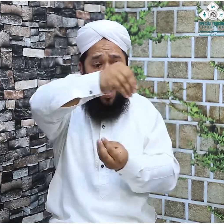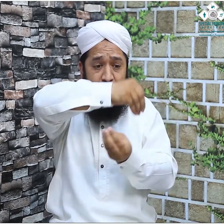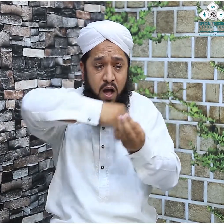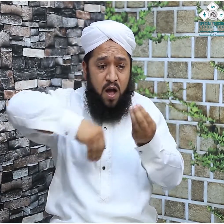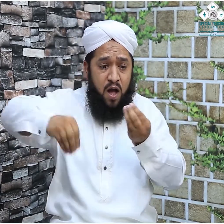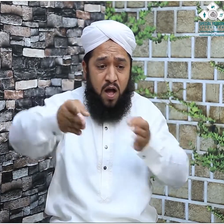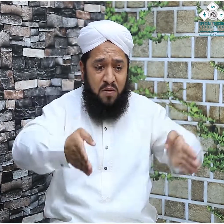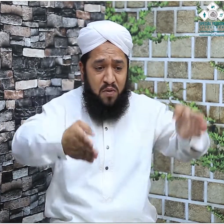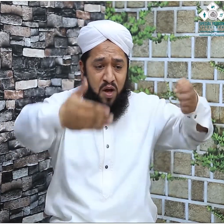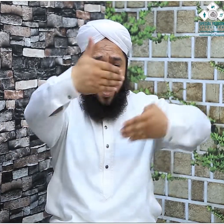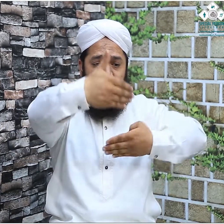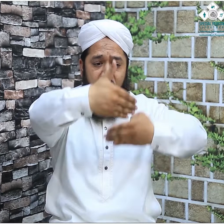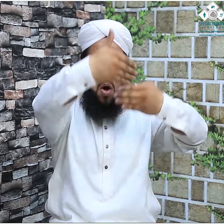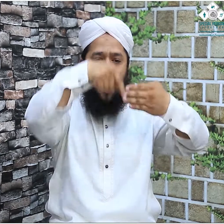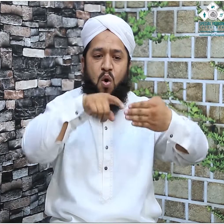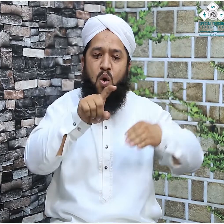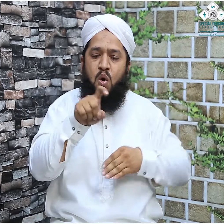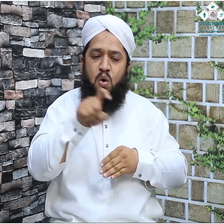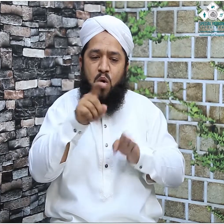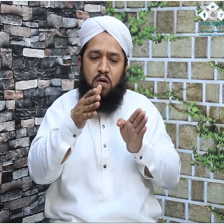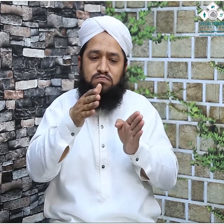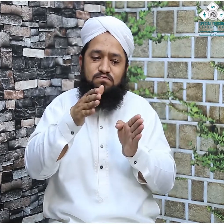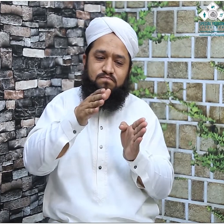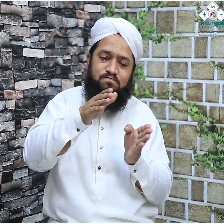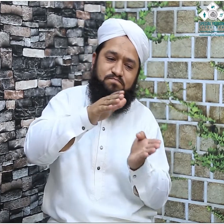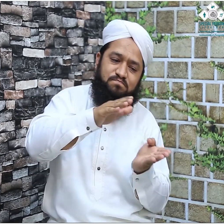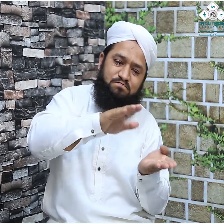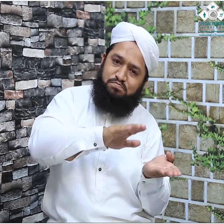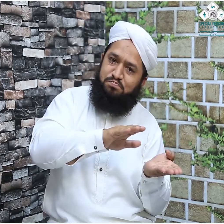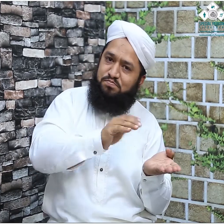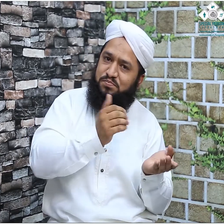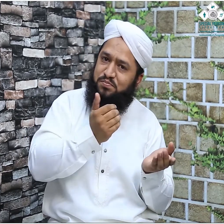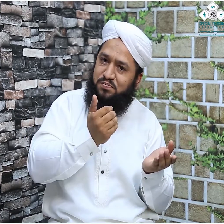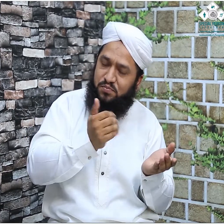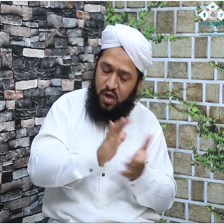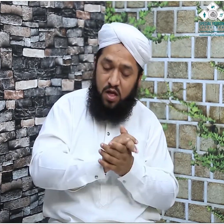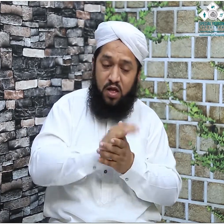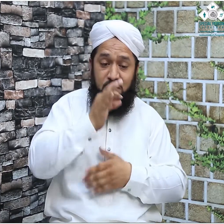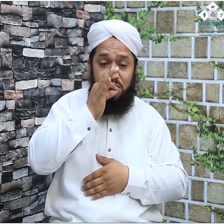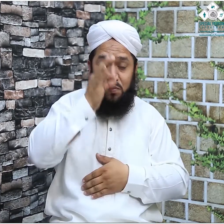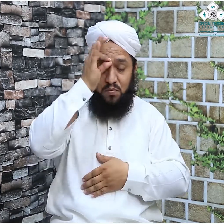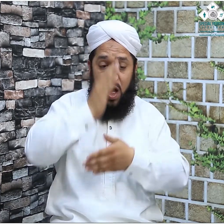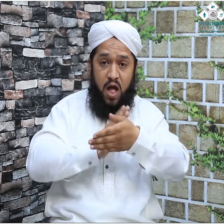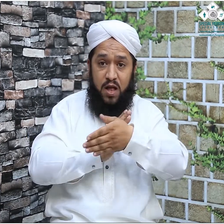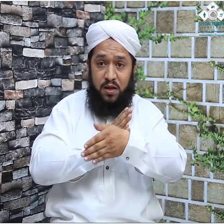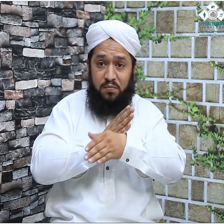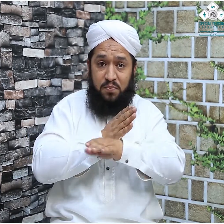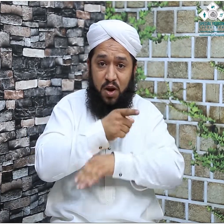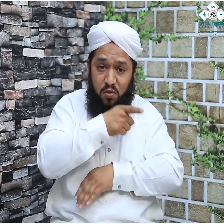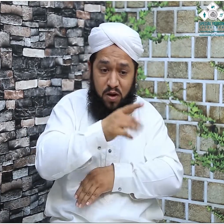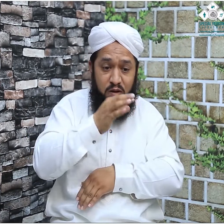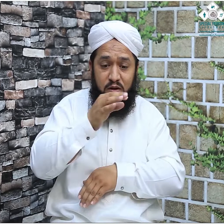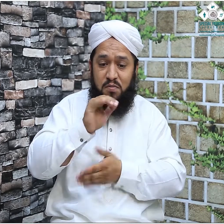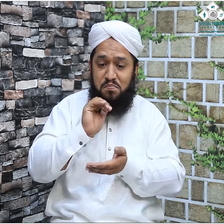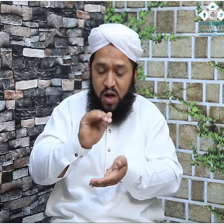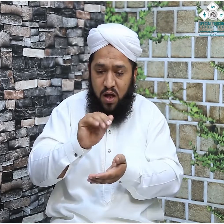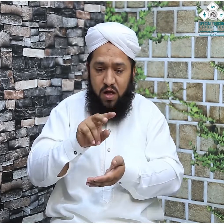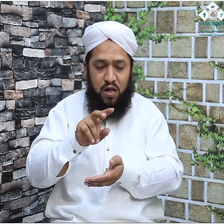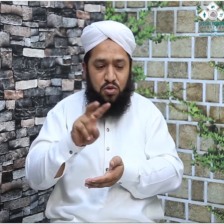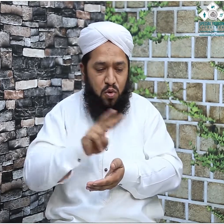منحدم ہوگئی اب حضرت ابراہیم علیہ السلام اور حضرت اسماعیل علیہ السلام نے جو کعبہ شریف بنایا تھا ظاہر اس کو ہزاروں سال ہو گئے تھے تو ایک